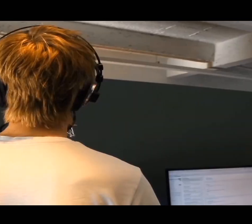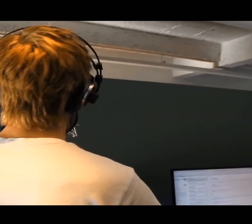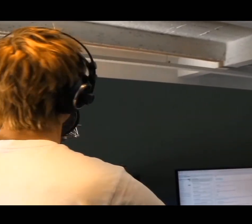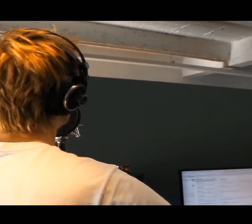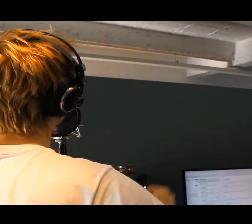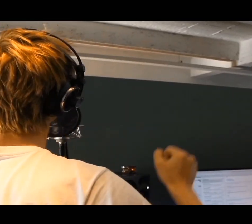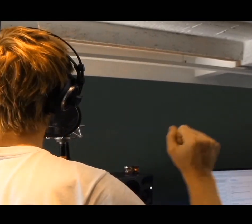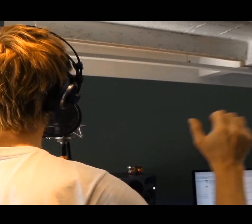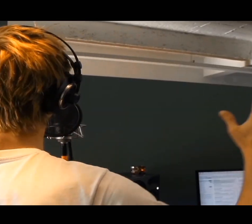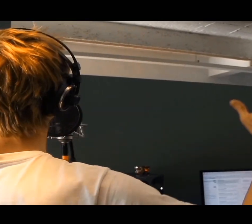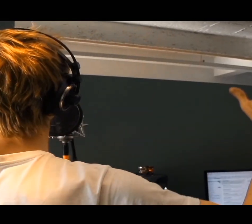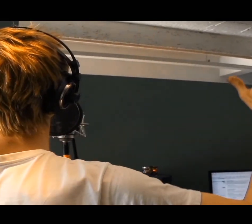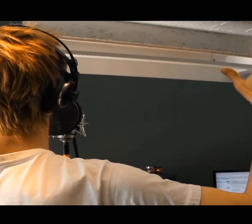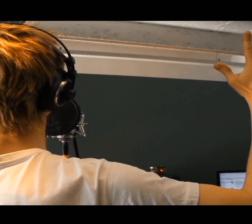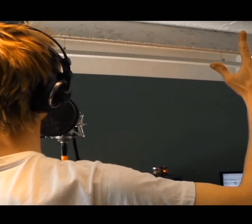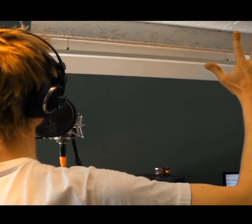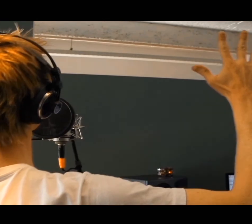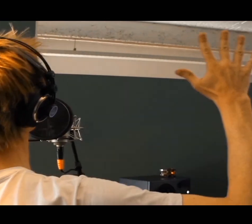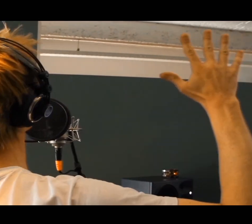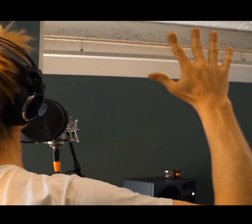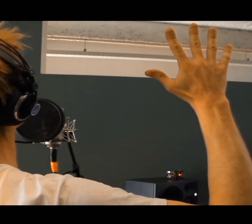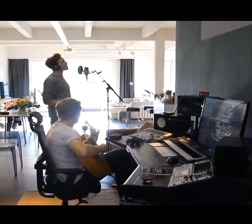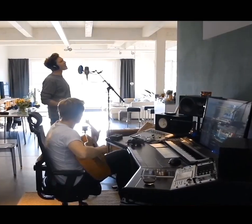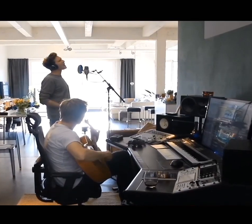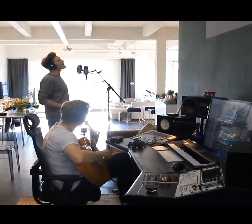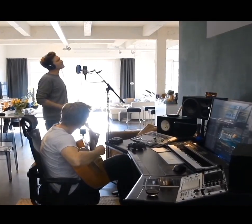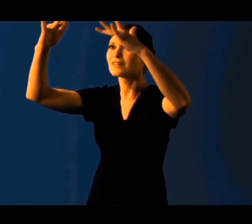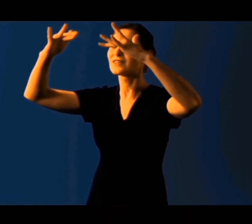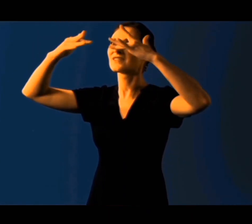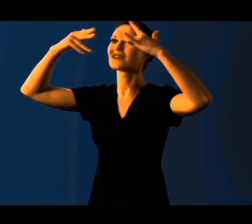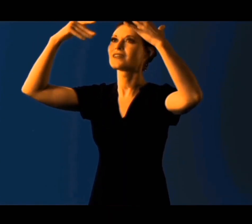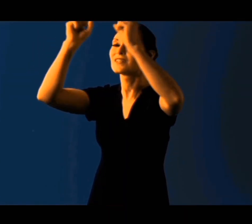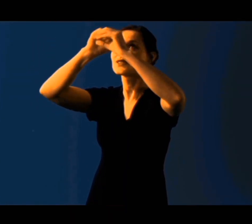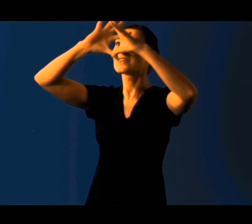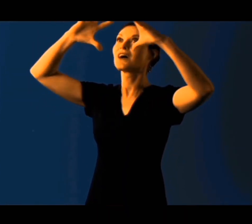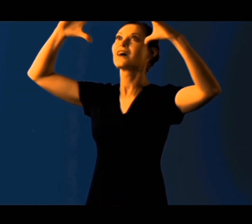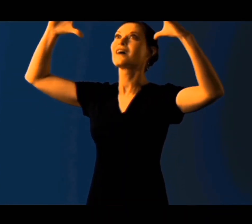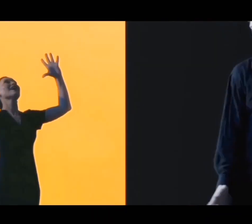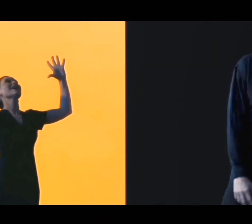Je me suis brûlé les ailes À voir toucher le soleil